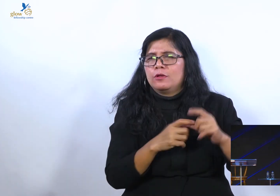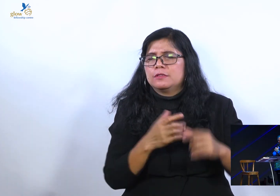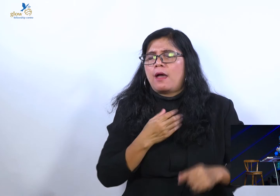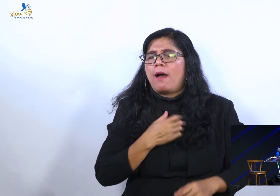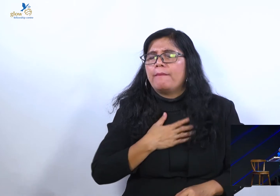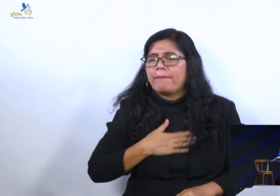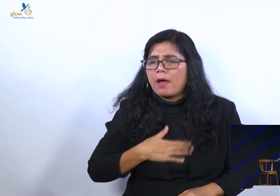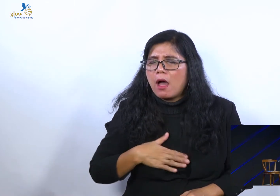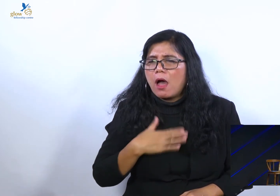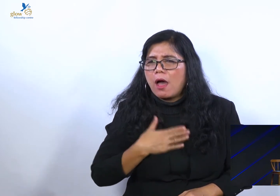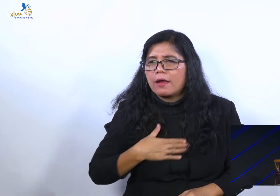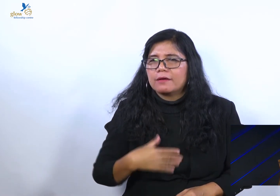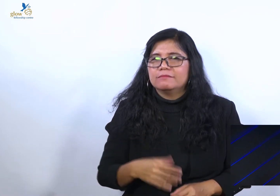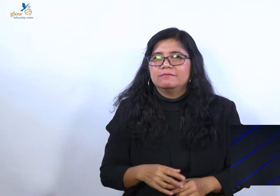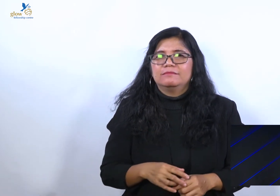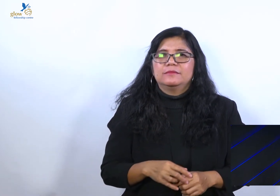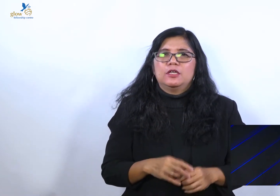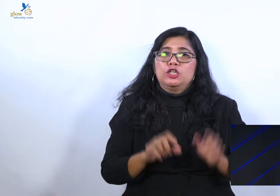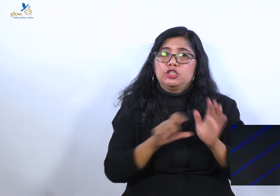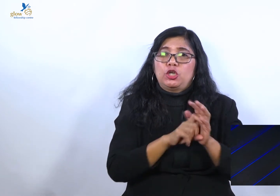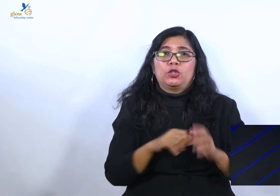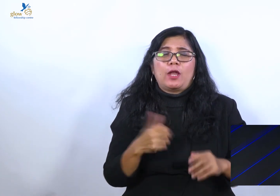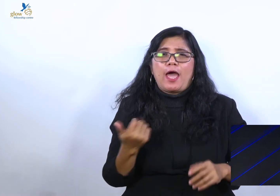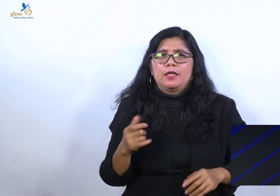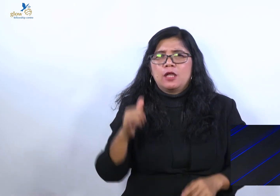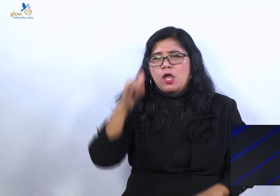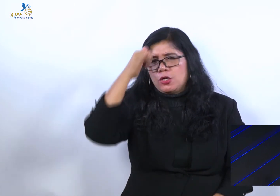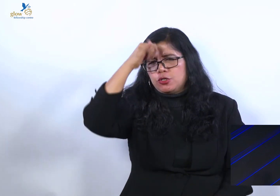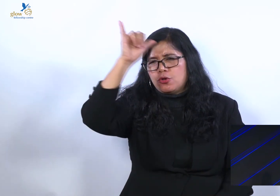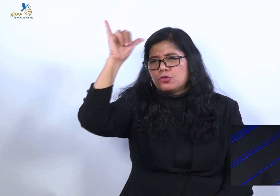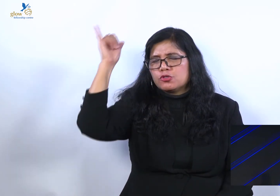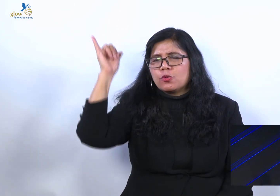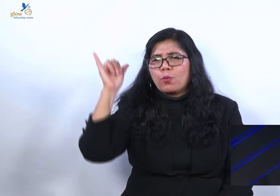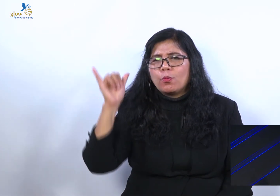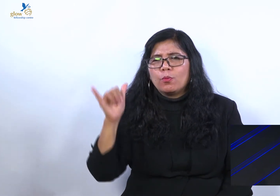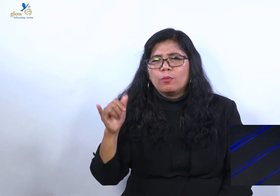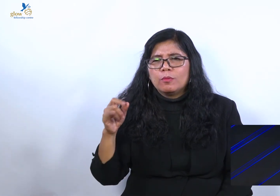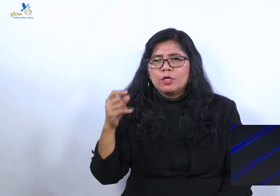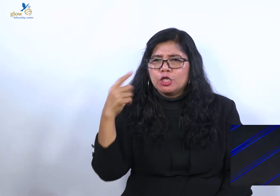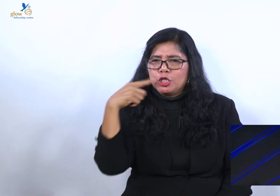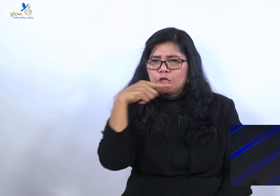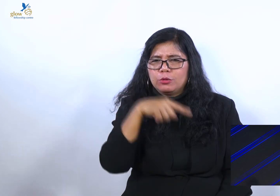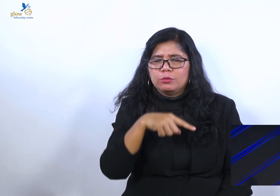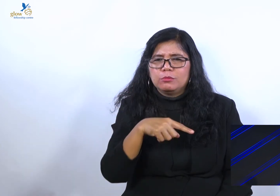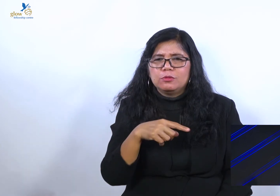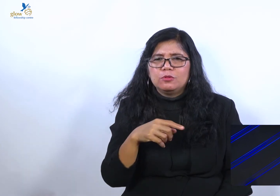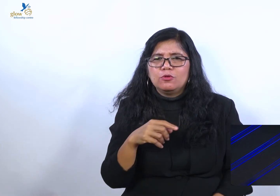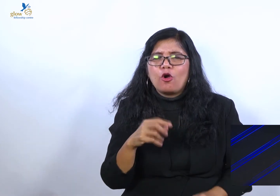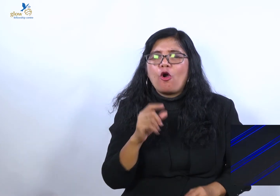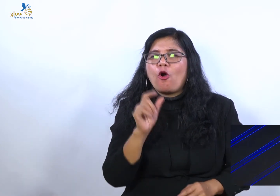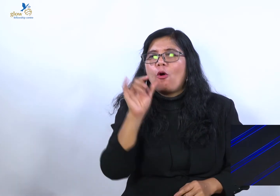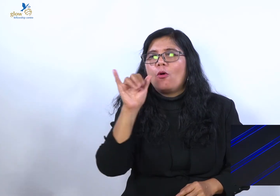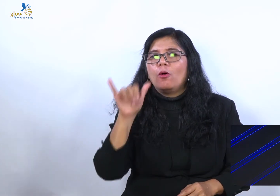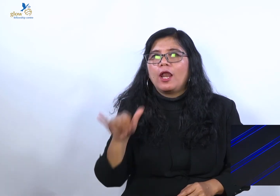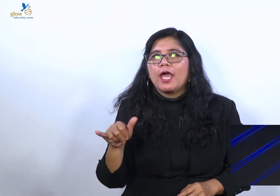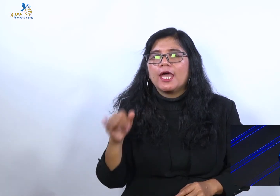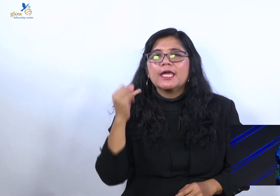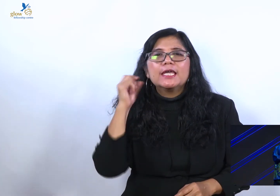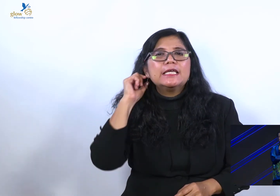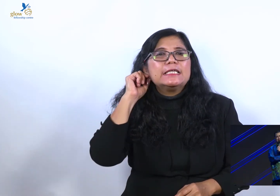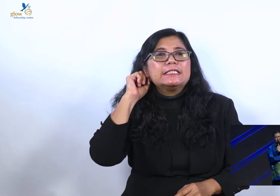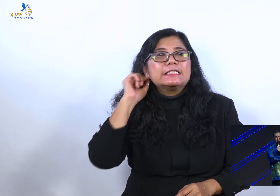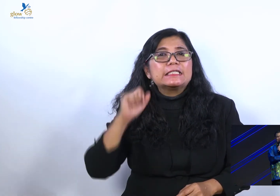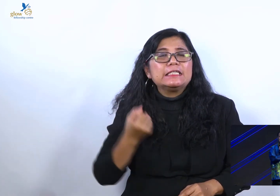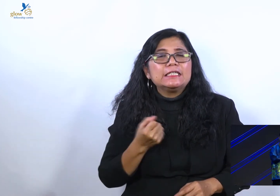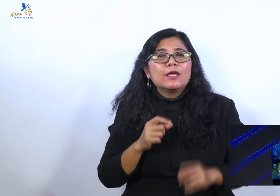Bukankah Yusuf, ketika difitnah dengan tuduhan seorang pemerkosa dan dilempar ke dalam penjara. Ini yang dia bilang.